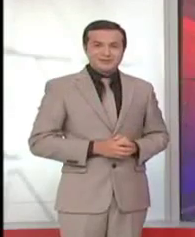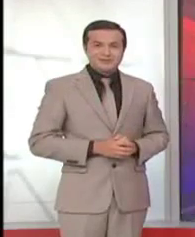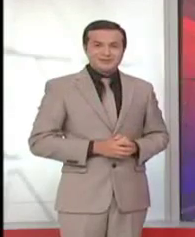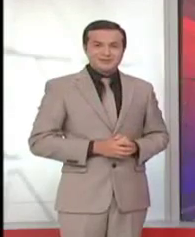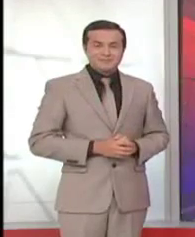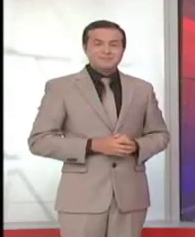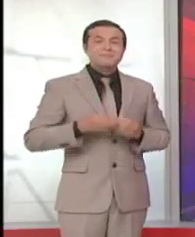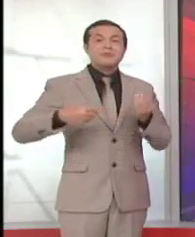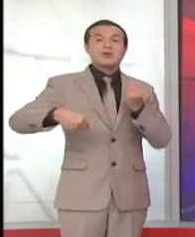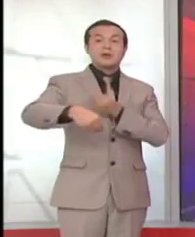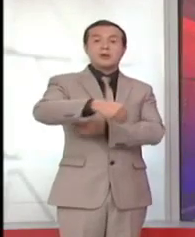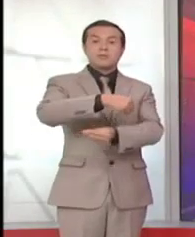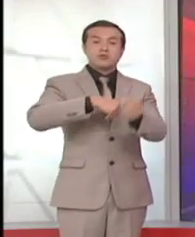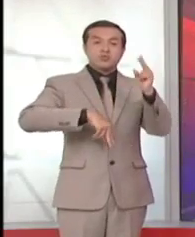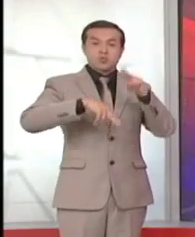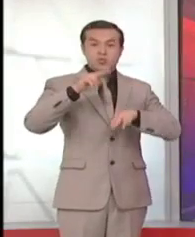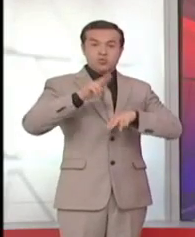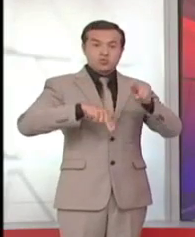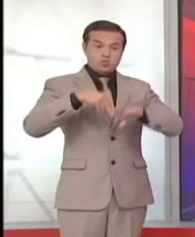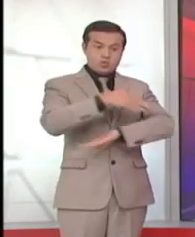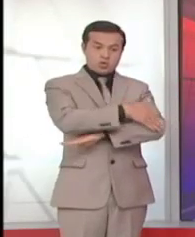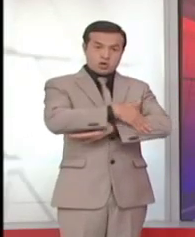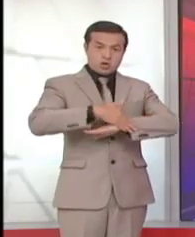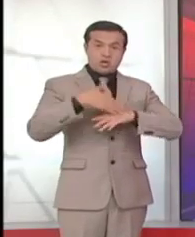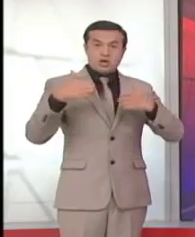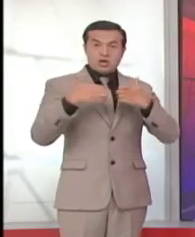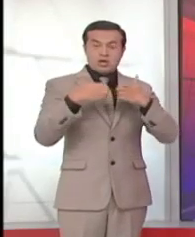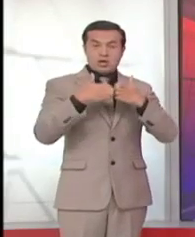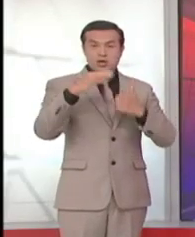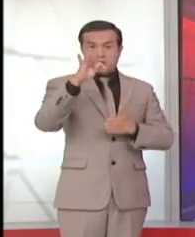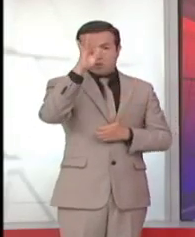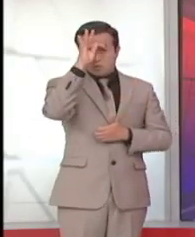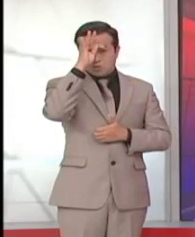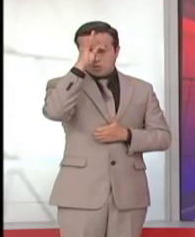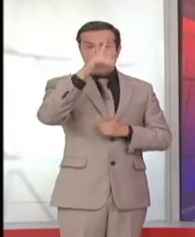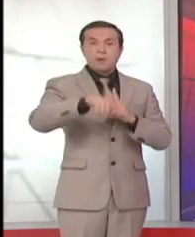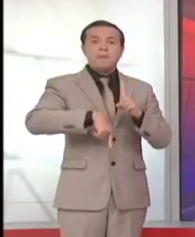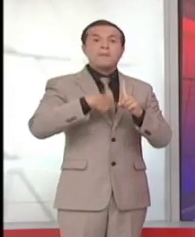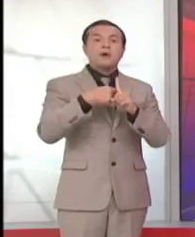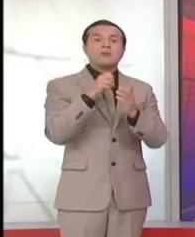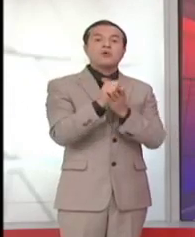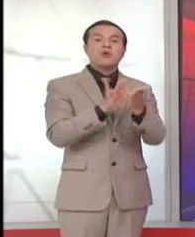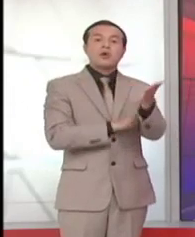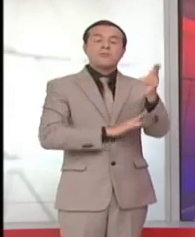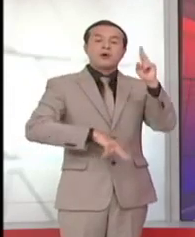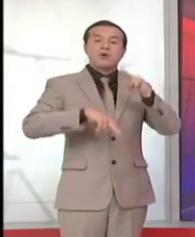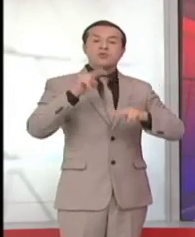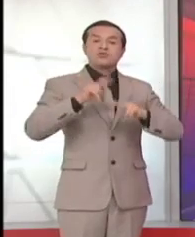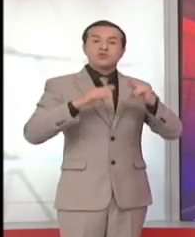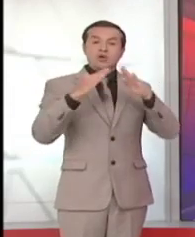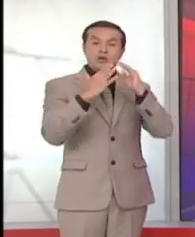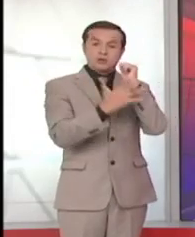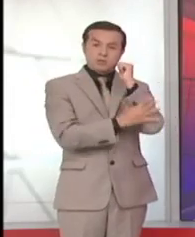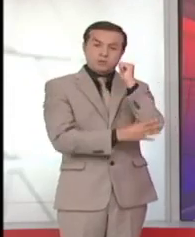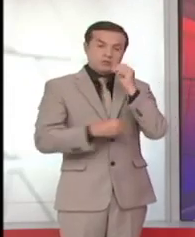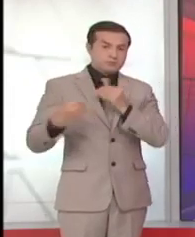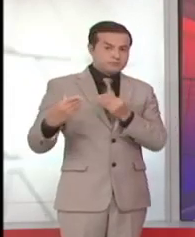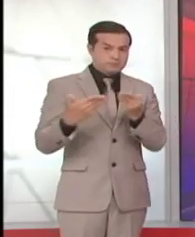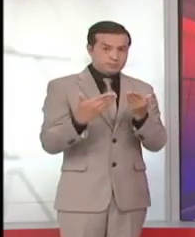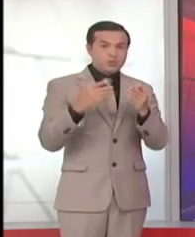Inversiones en infraestructura vial, equipamiento hospitalario, así como para el programa Casa para Todos, es la propuesta del grupo empresarial